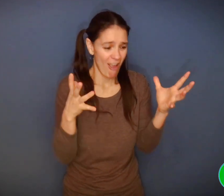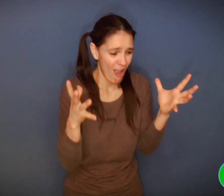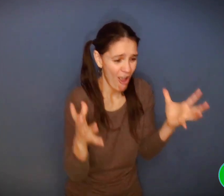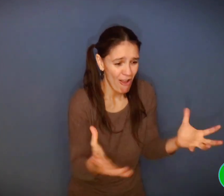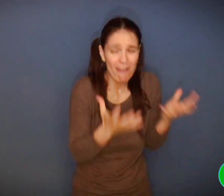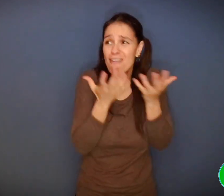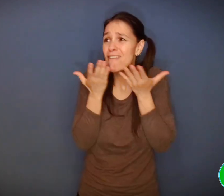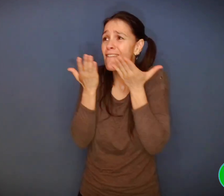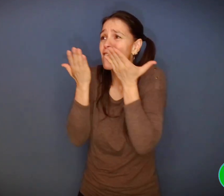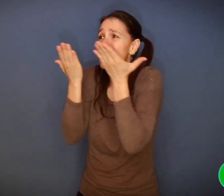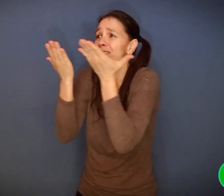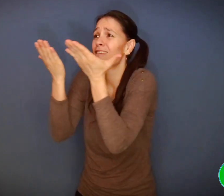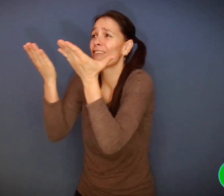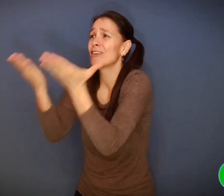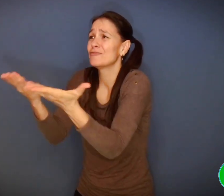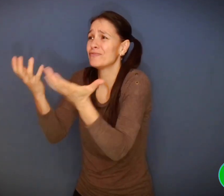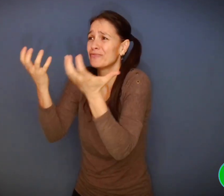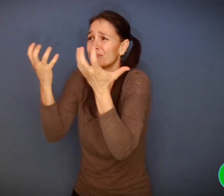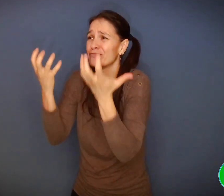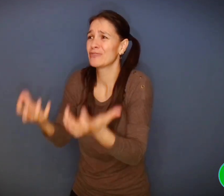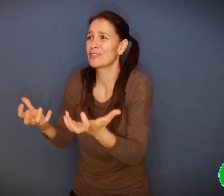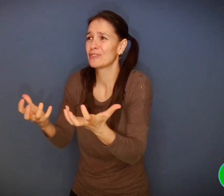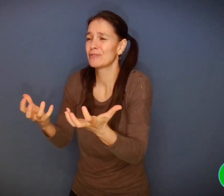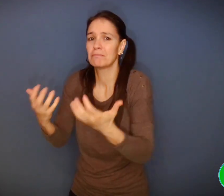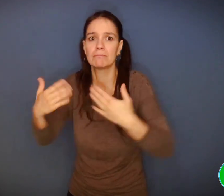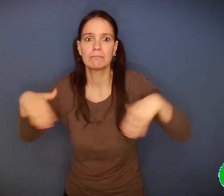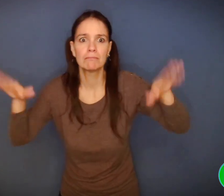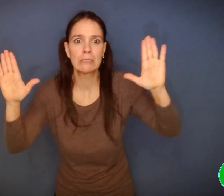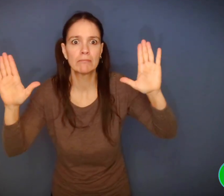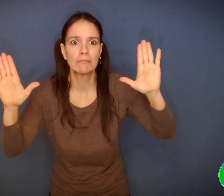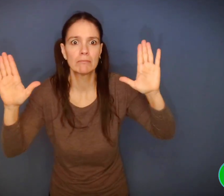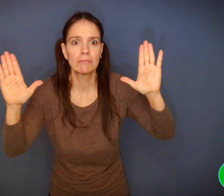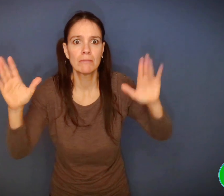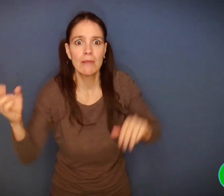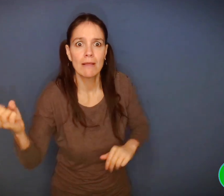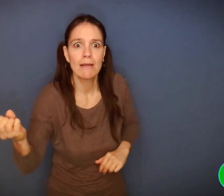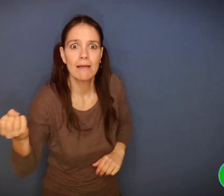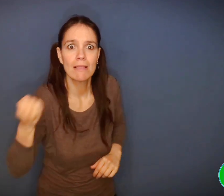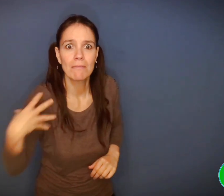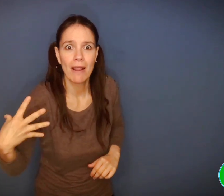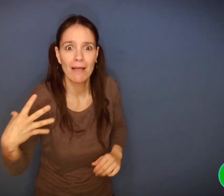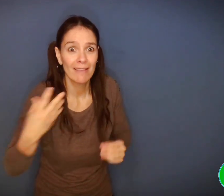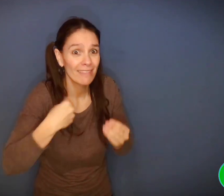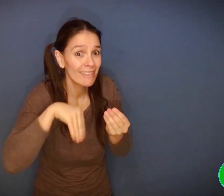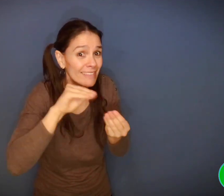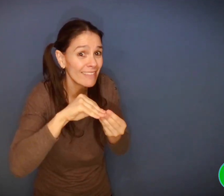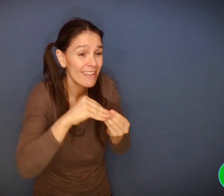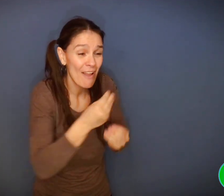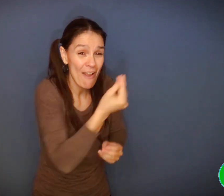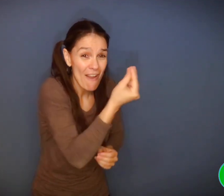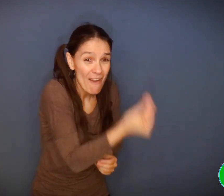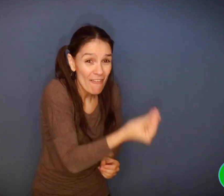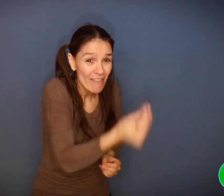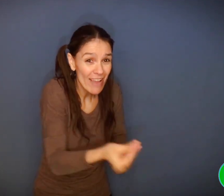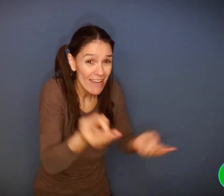veut offrir à Odette ses plus grosses salades. » » Mais Annabelle arrive